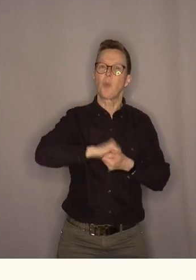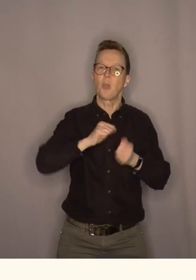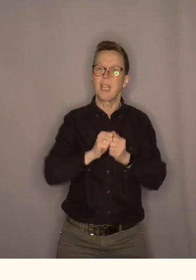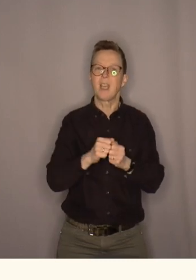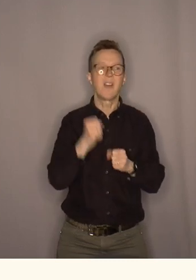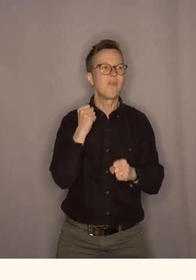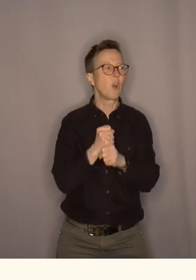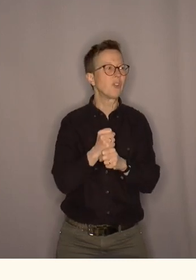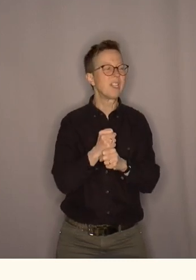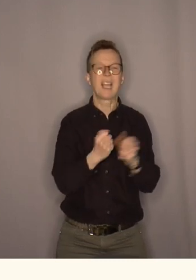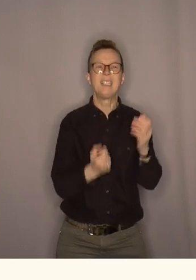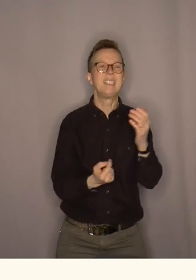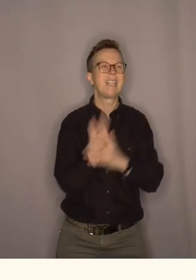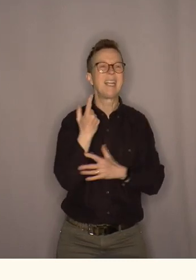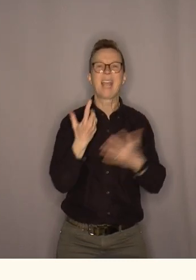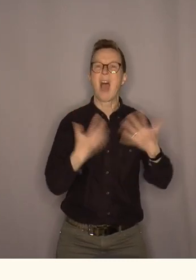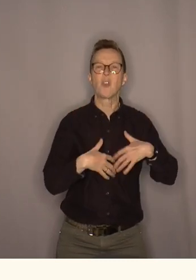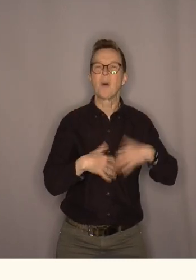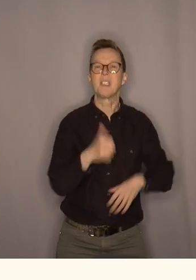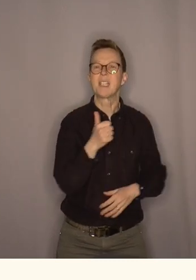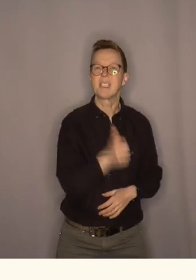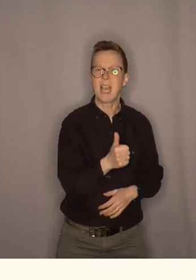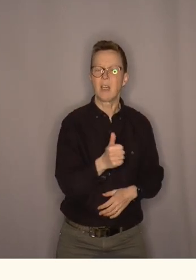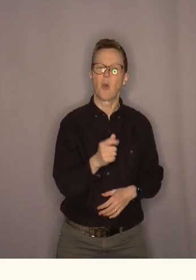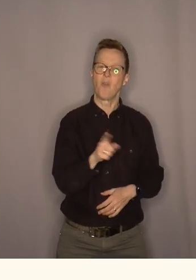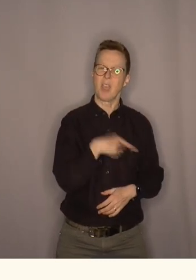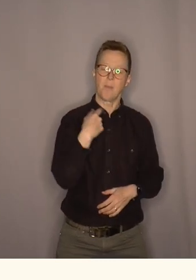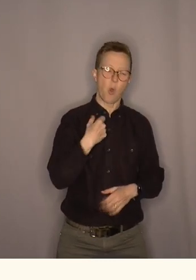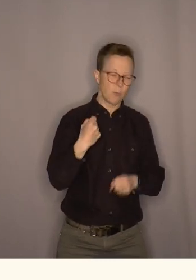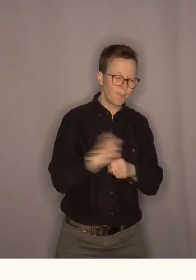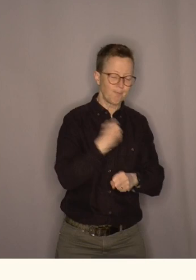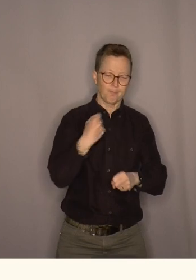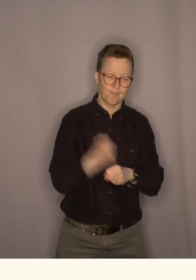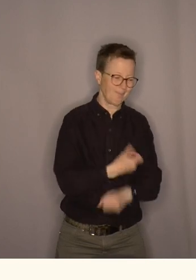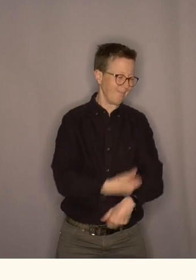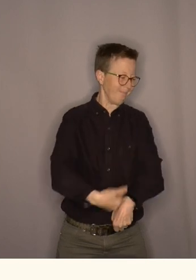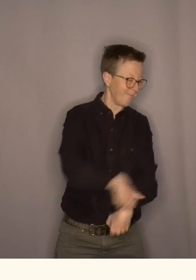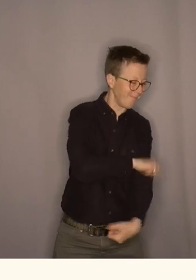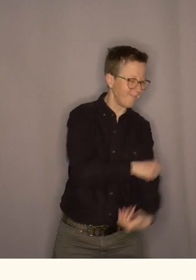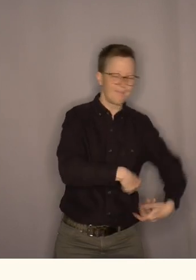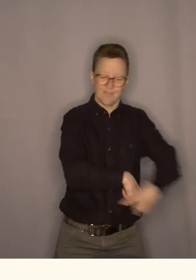faktisk ikke av seg selv og vi vet at det er verdt innsatsen og den jobben den tar vi